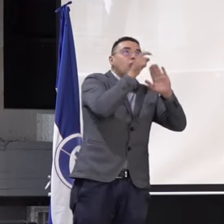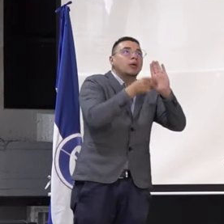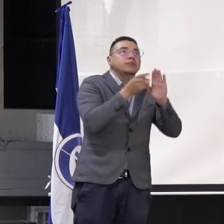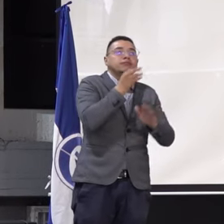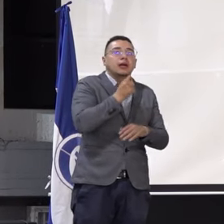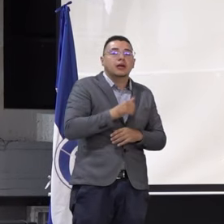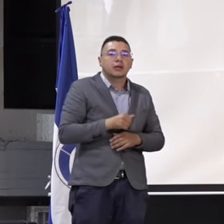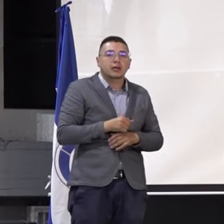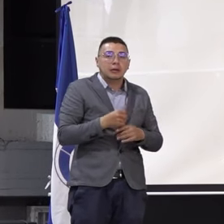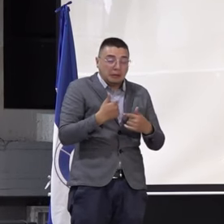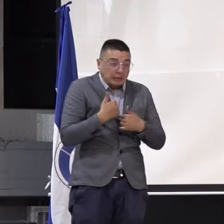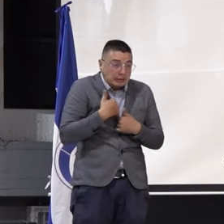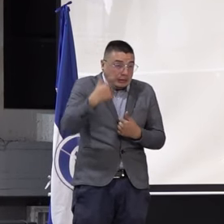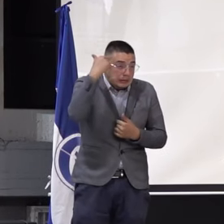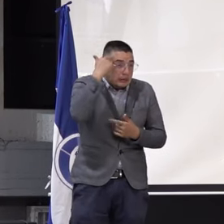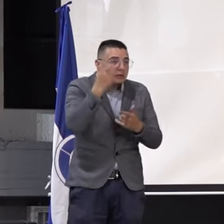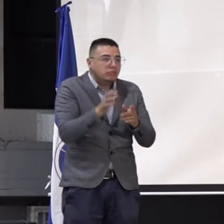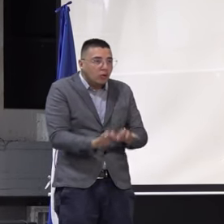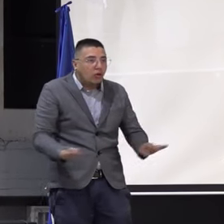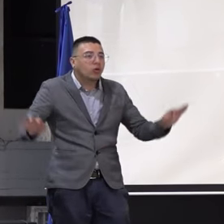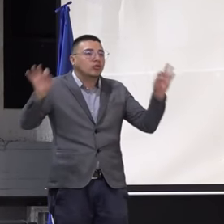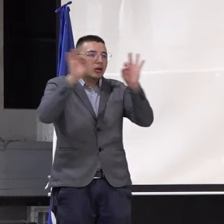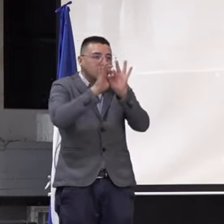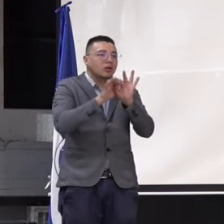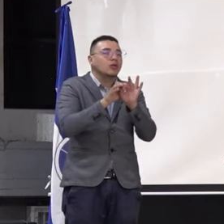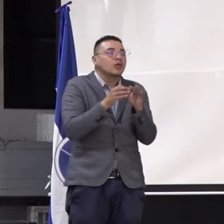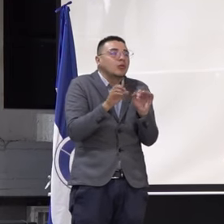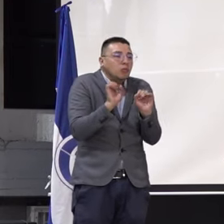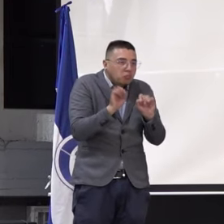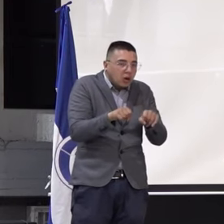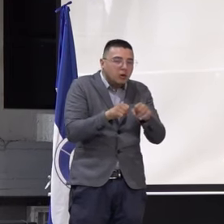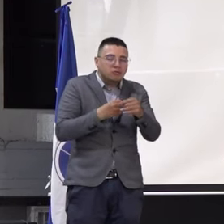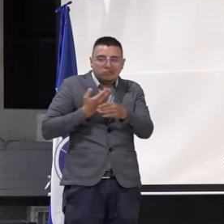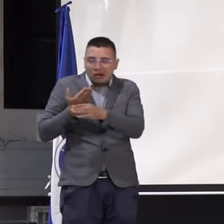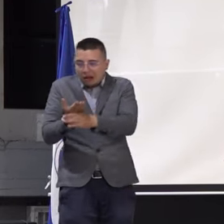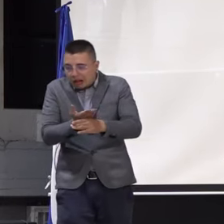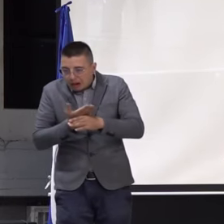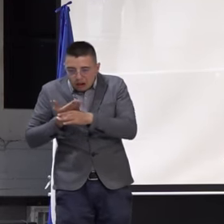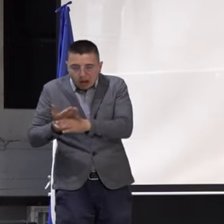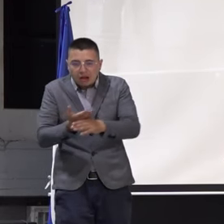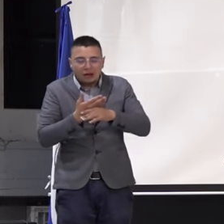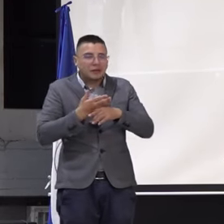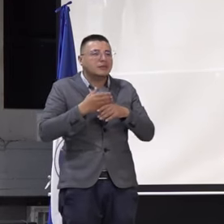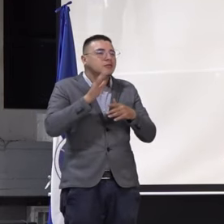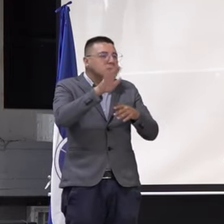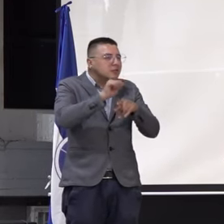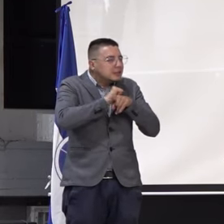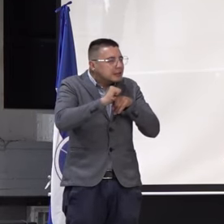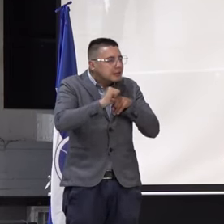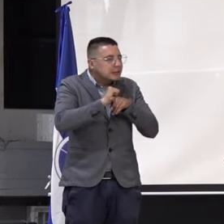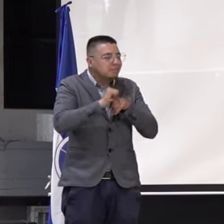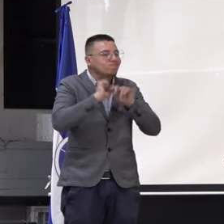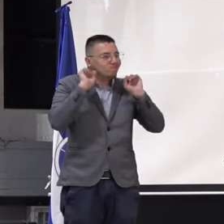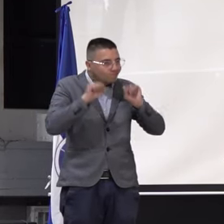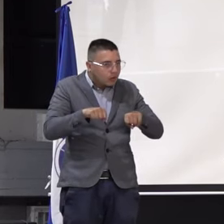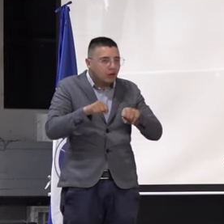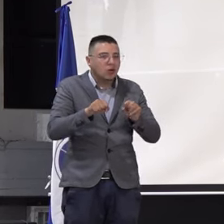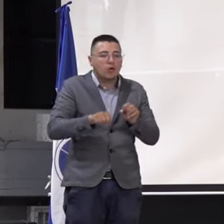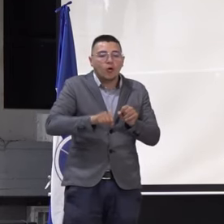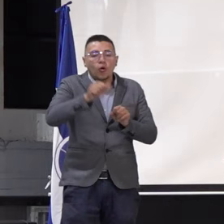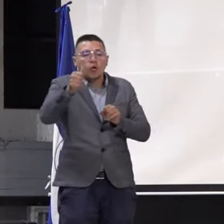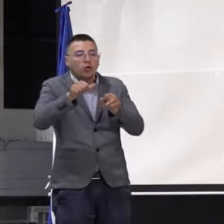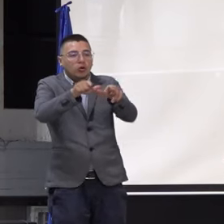Me parece importante que se puedan hacer también vínculos o proponer ejercicios de práctica en otros